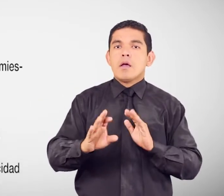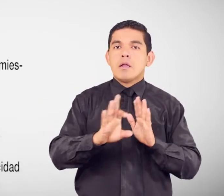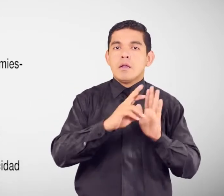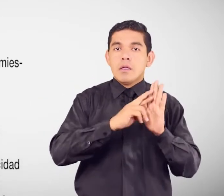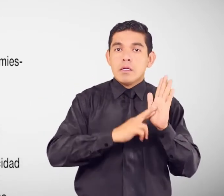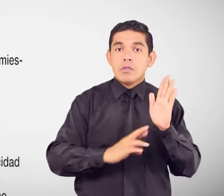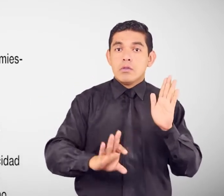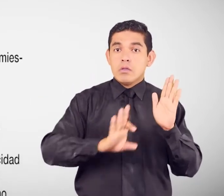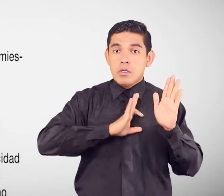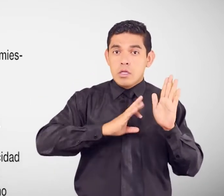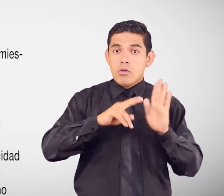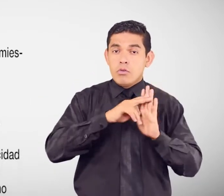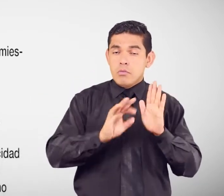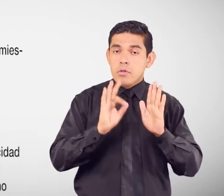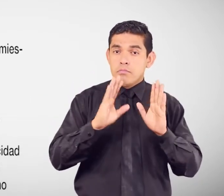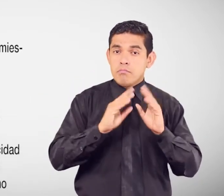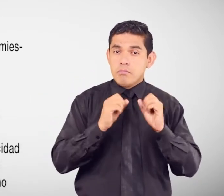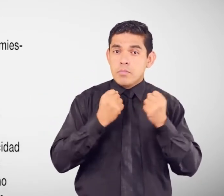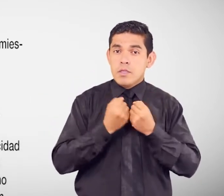.gov.es